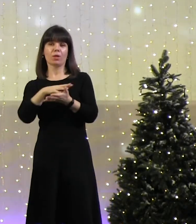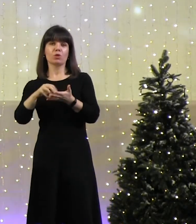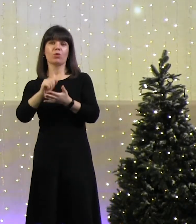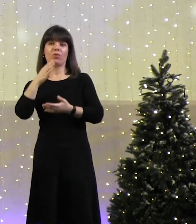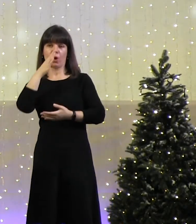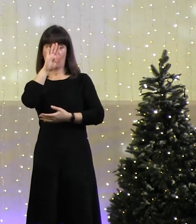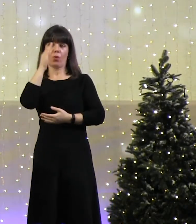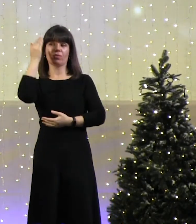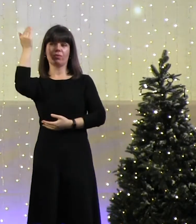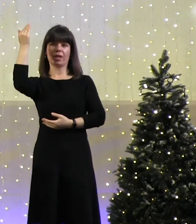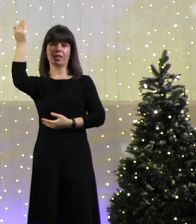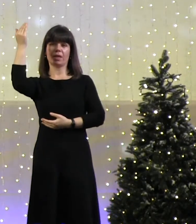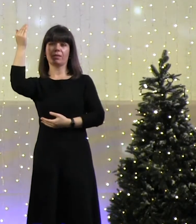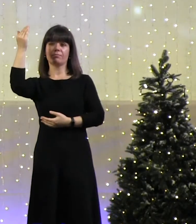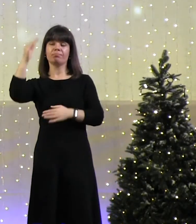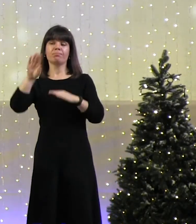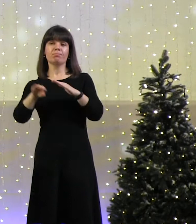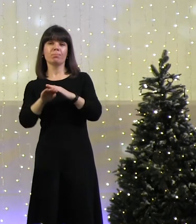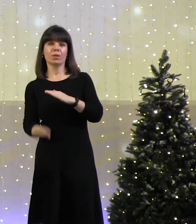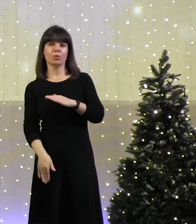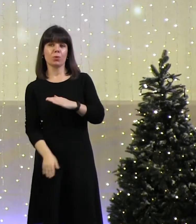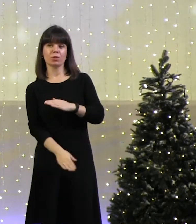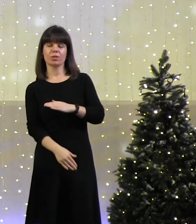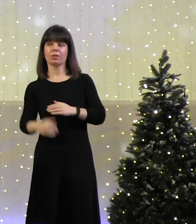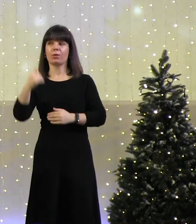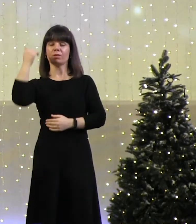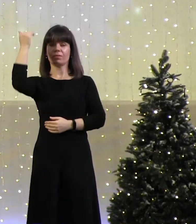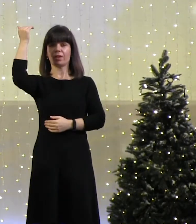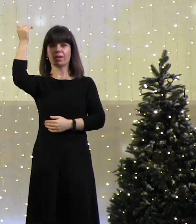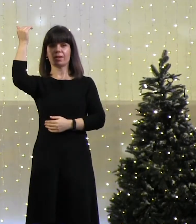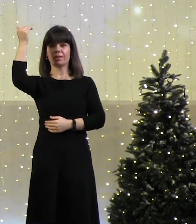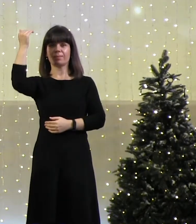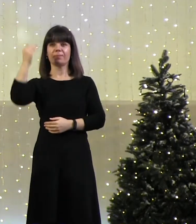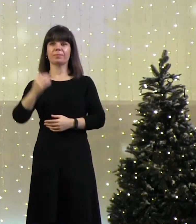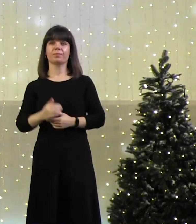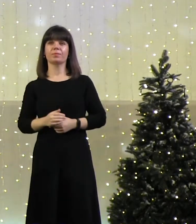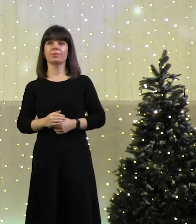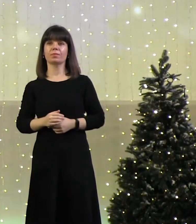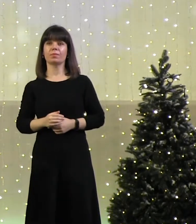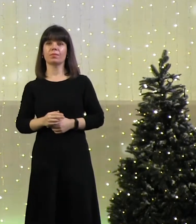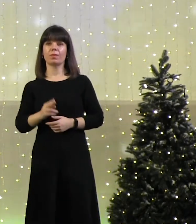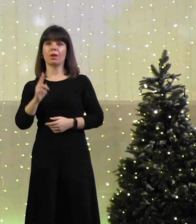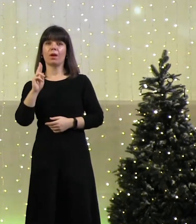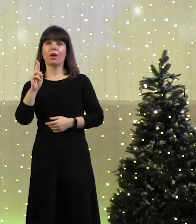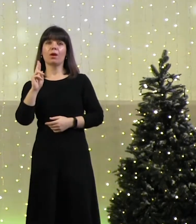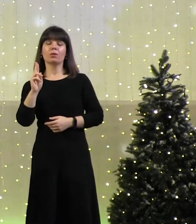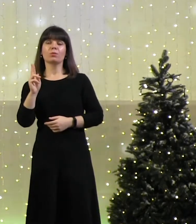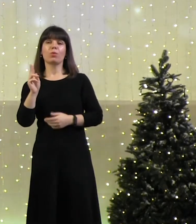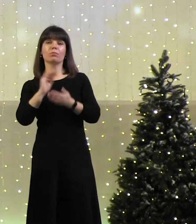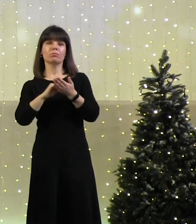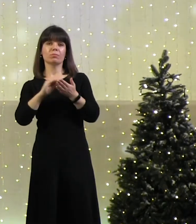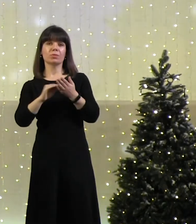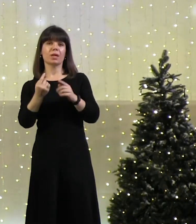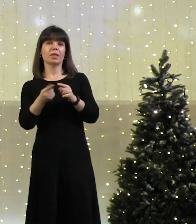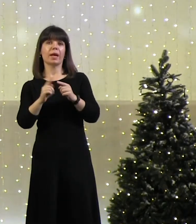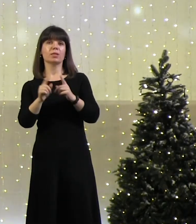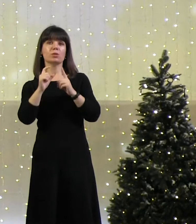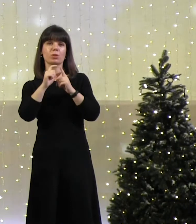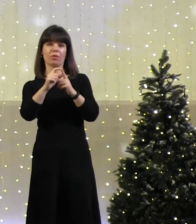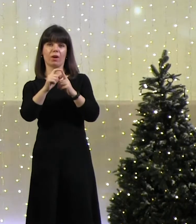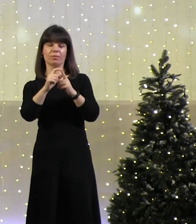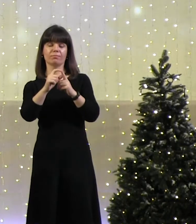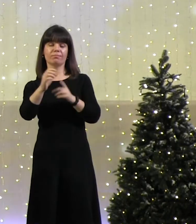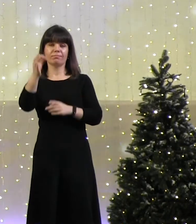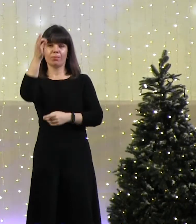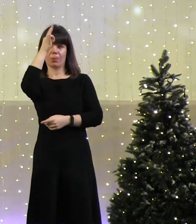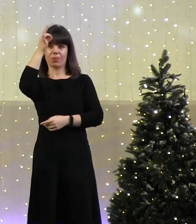в подножье ног твоих». Кто автор этого псалма, этих слов? Давид.